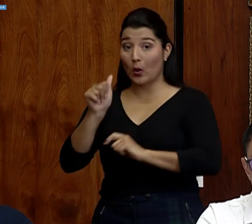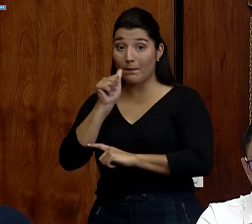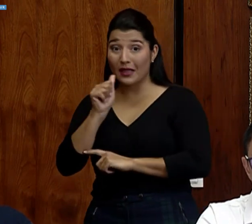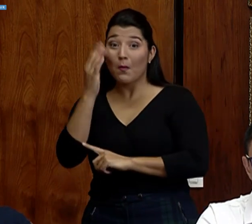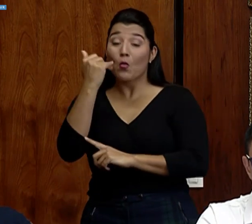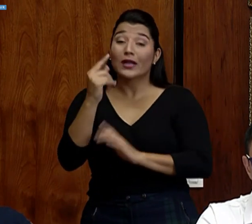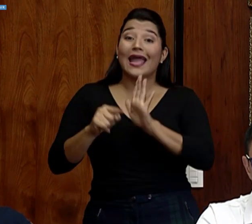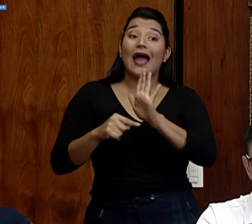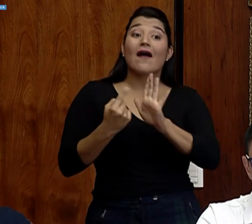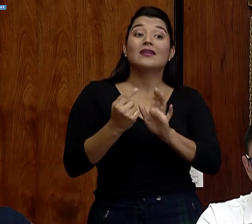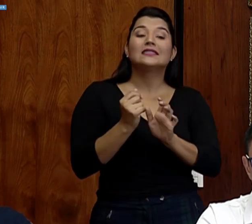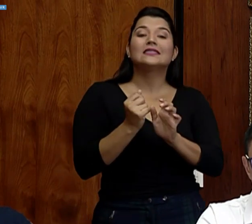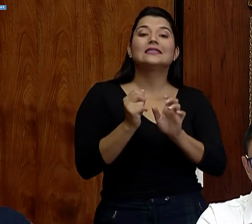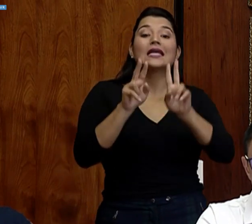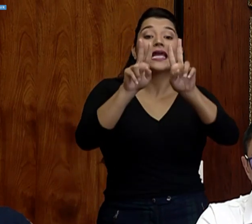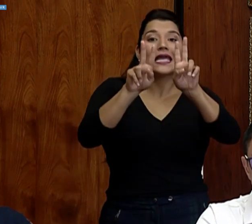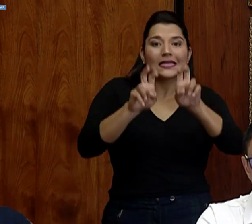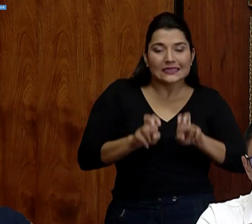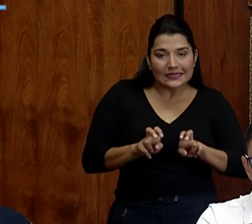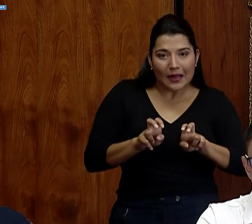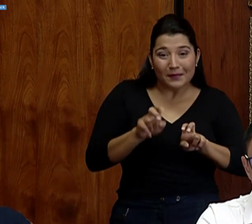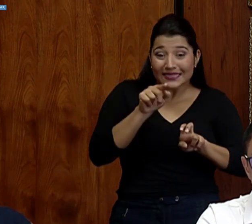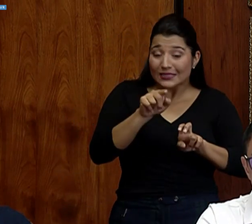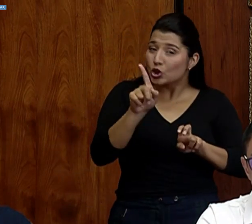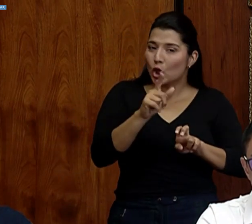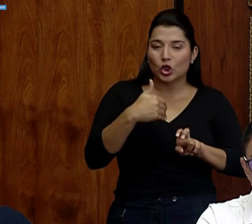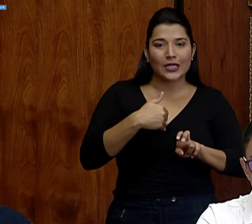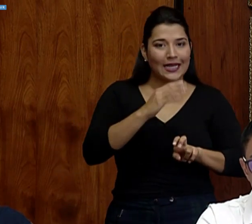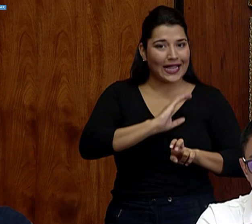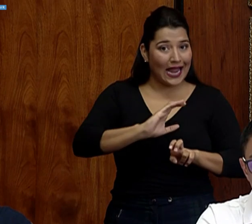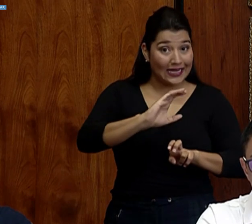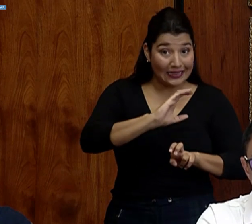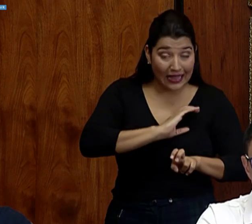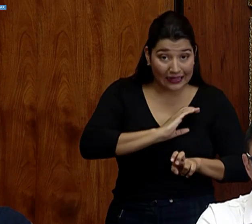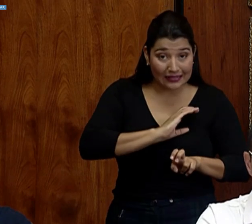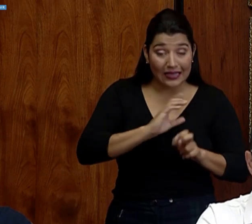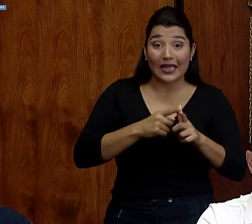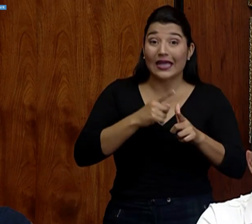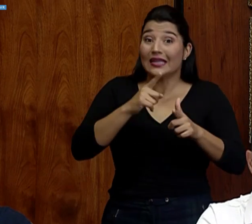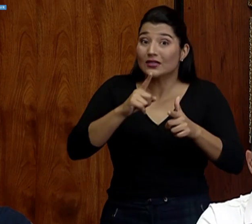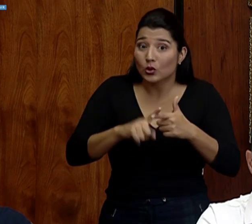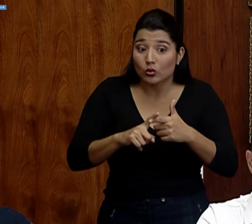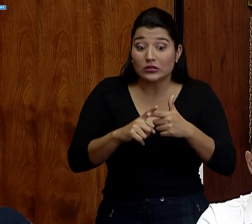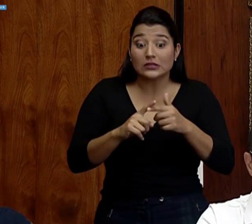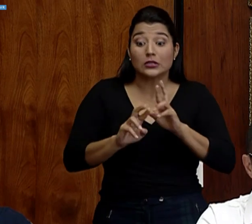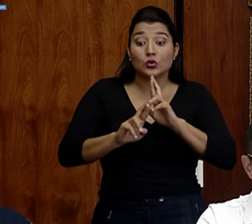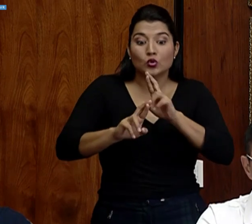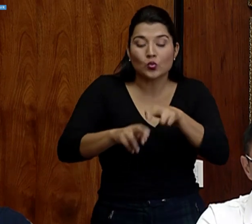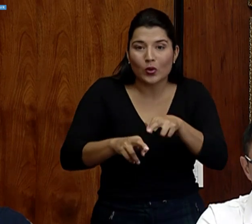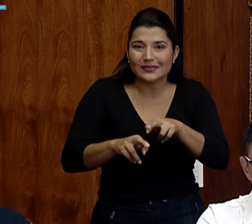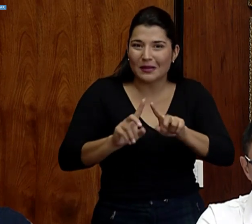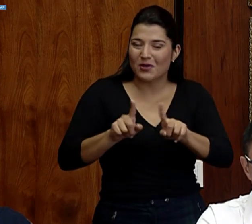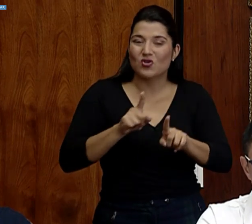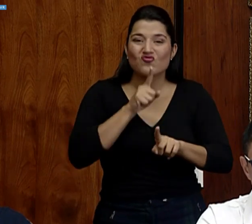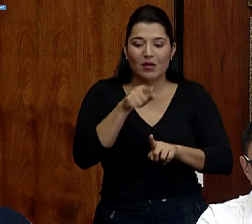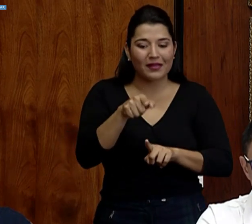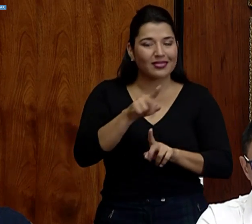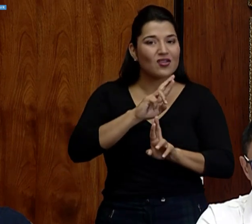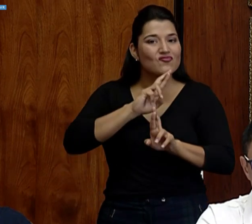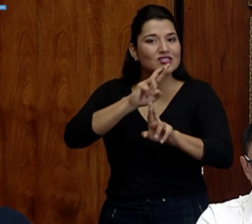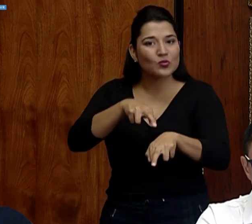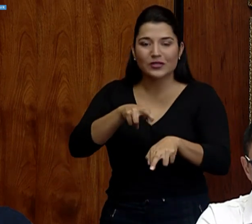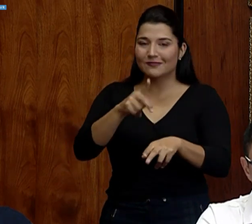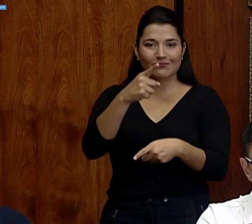tienen la calidad suficiente y que pueden llevar a que más bien haya más pánico, porque pueden ser que detecten personas que nunca tuvieron el virus y salen